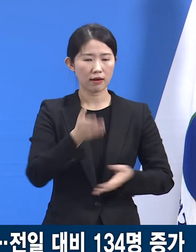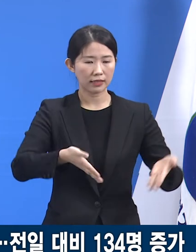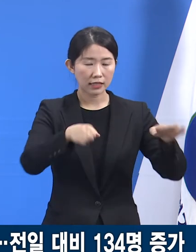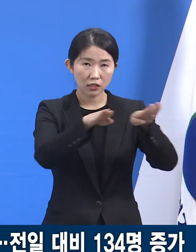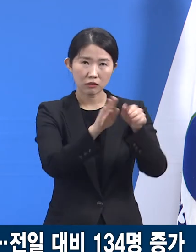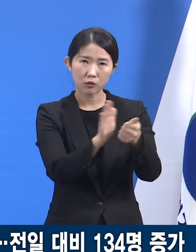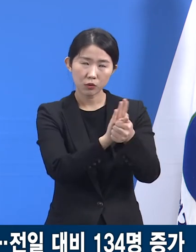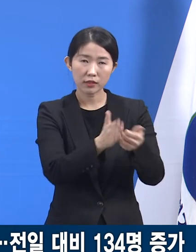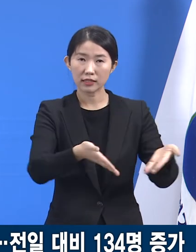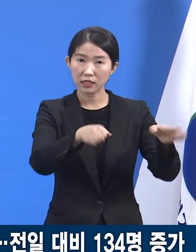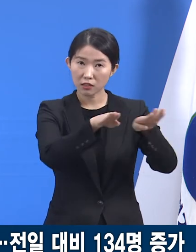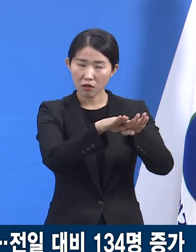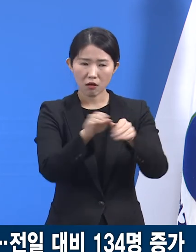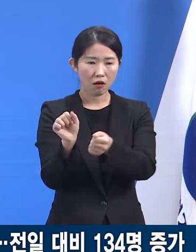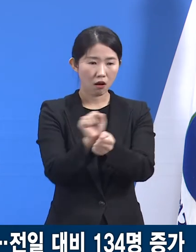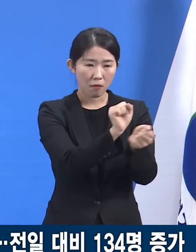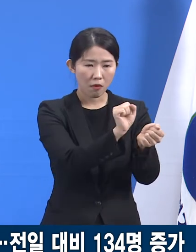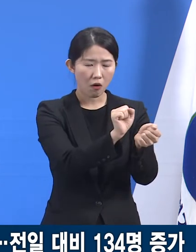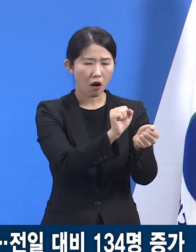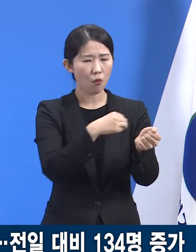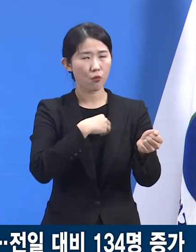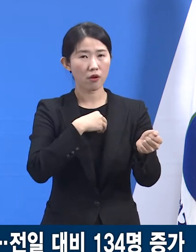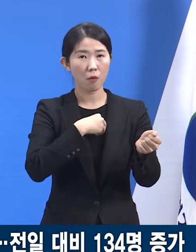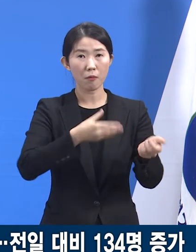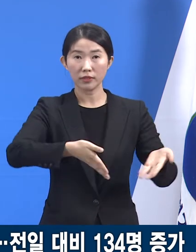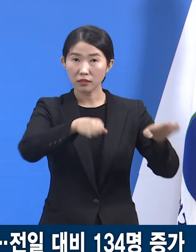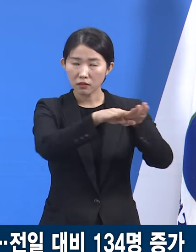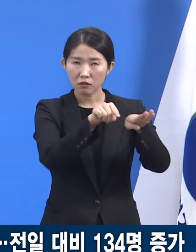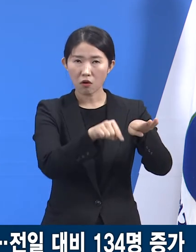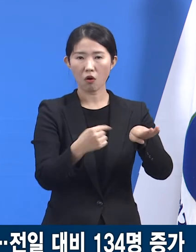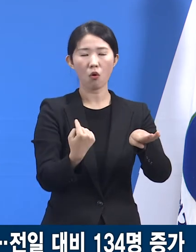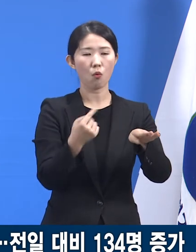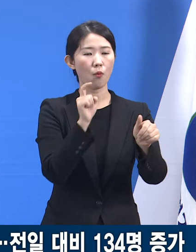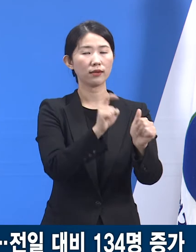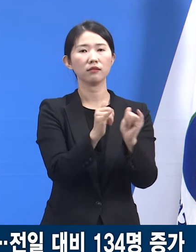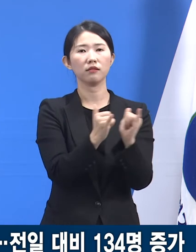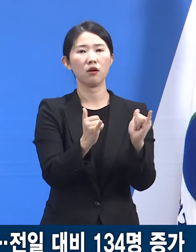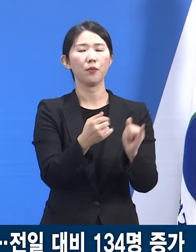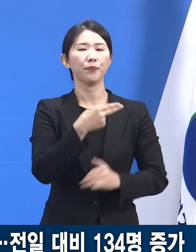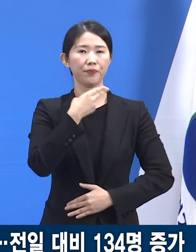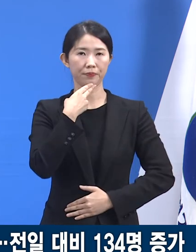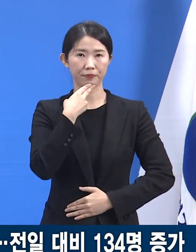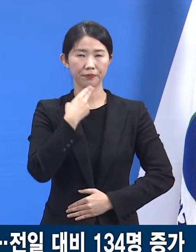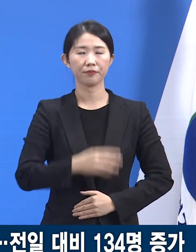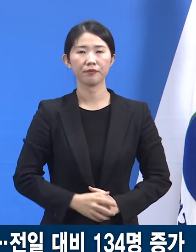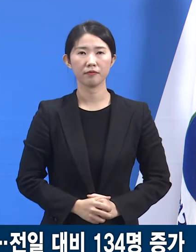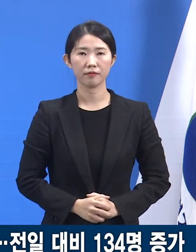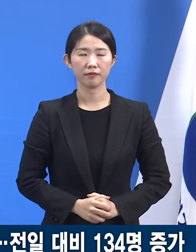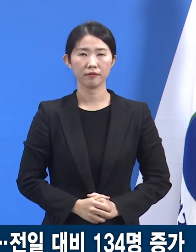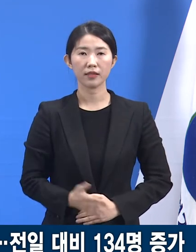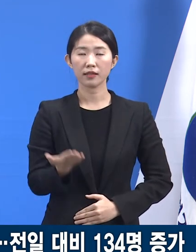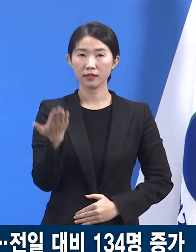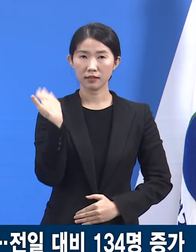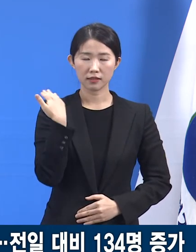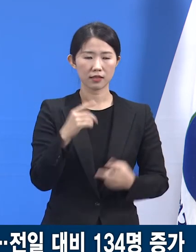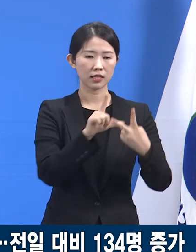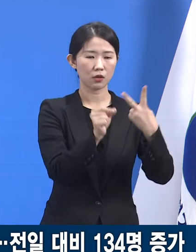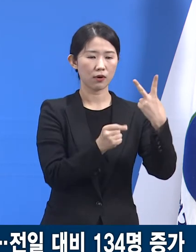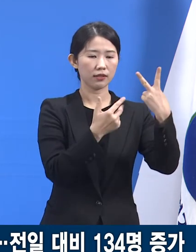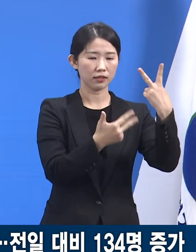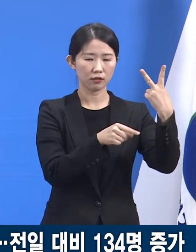확진자는 어제 발생하지 않았습니다. 지난 2월 7일부터 2월 13일까지 일주일간